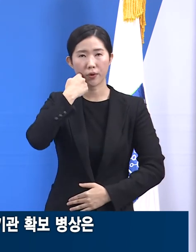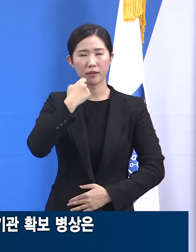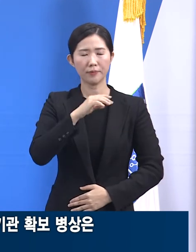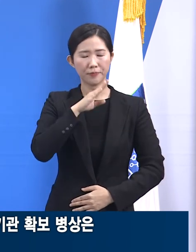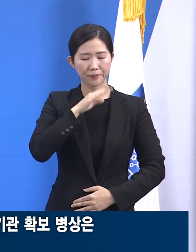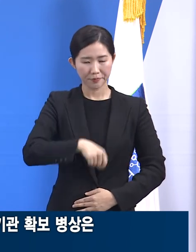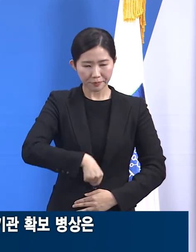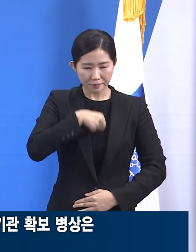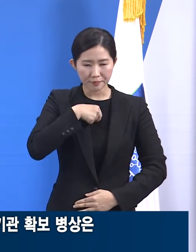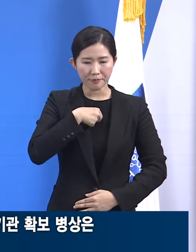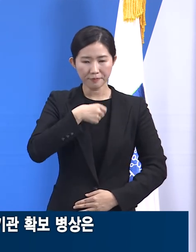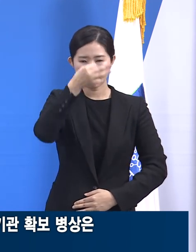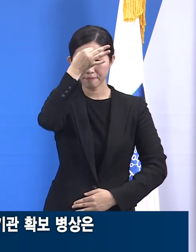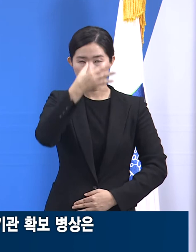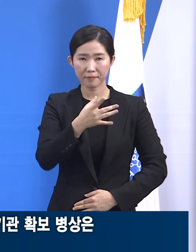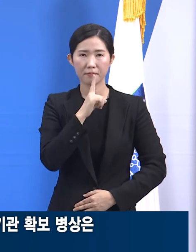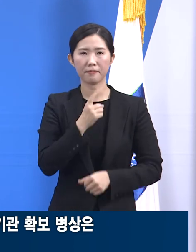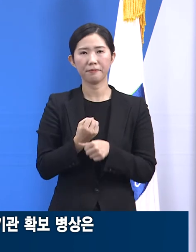전합니다.